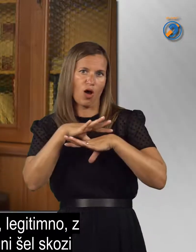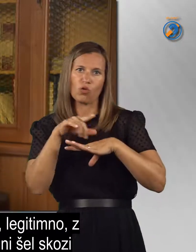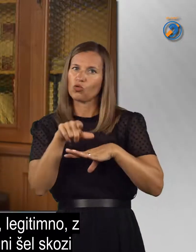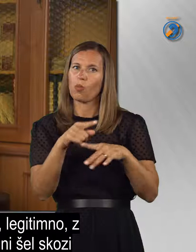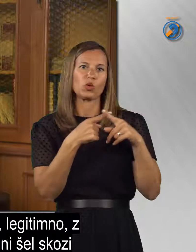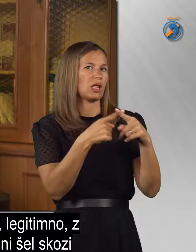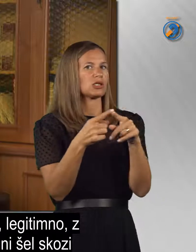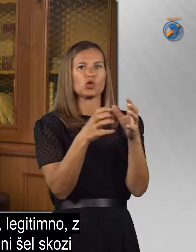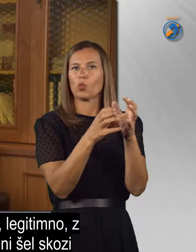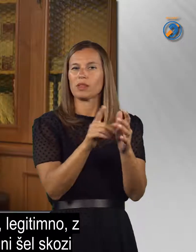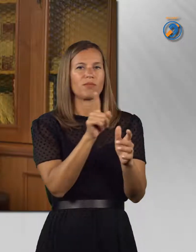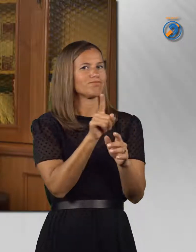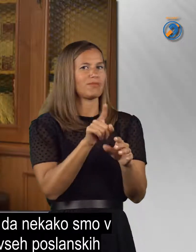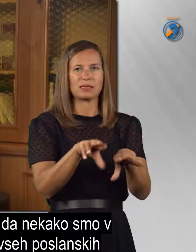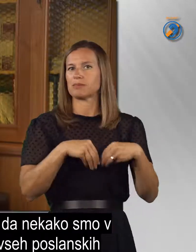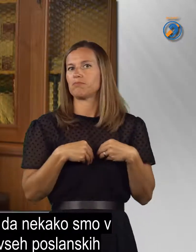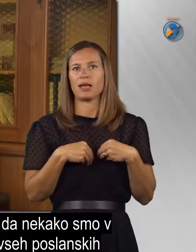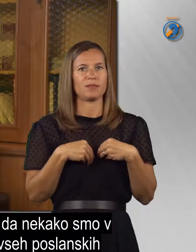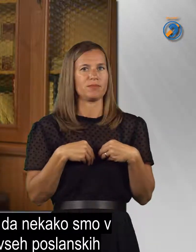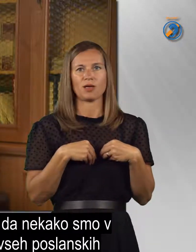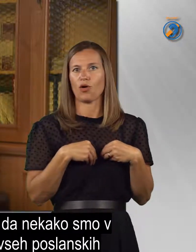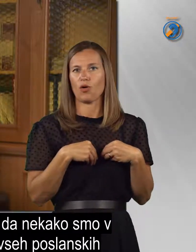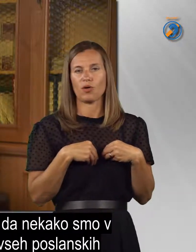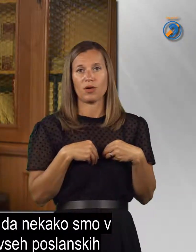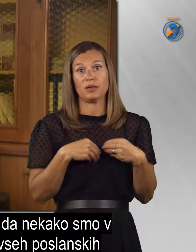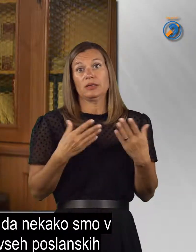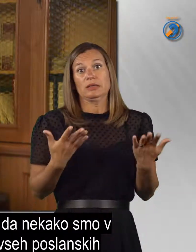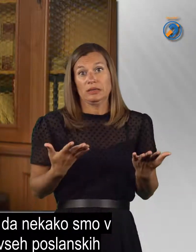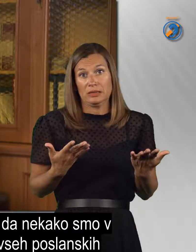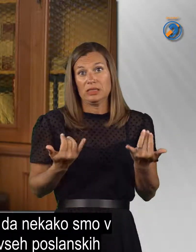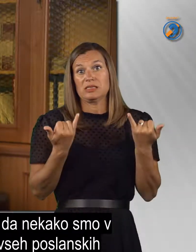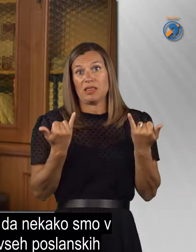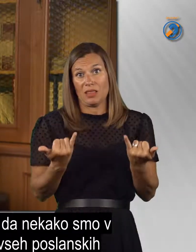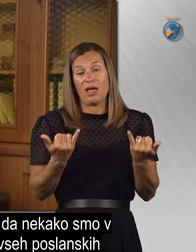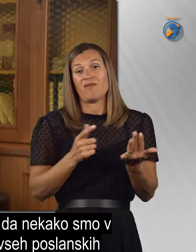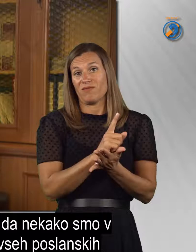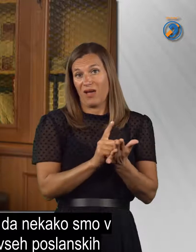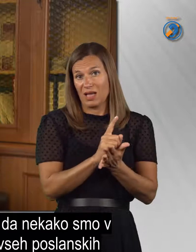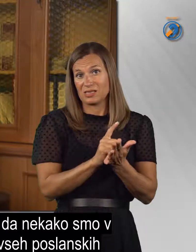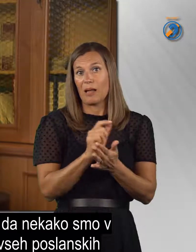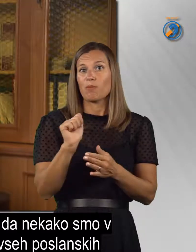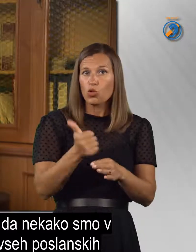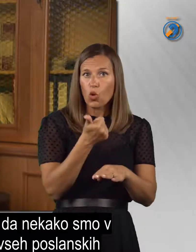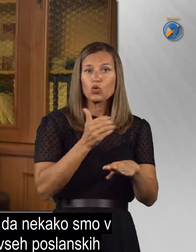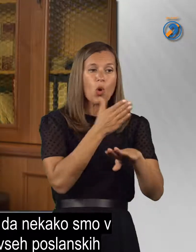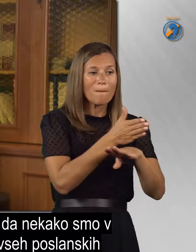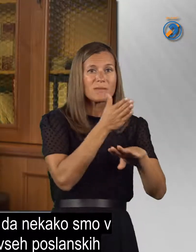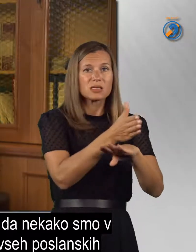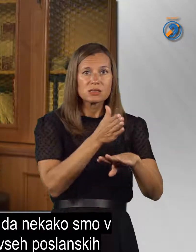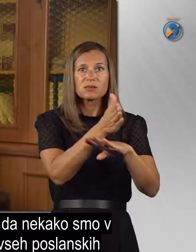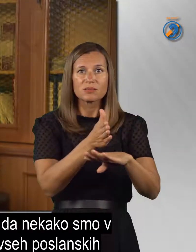ki pa ta predlog ni šel skozi poslanske skupine. Tako da nekako smo v fazi